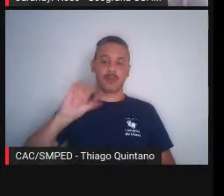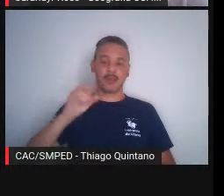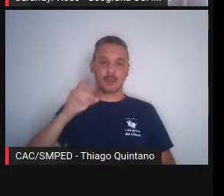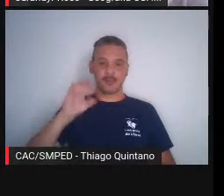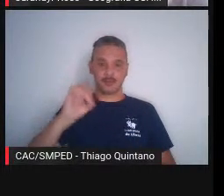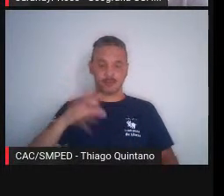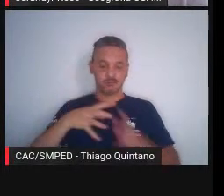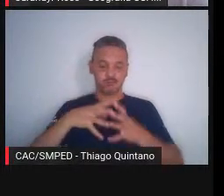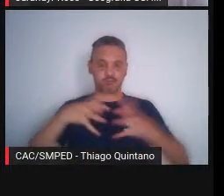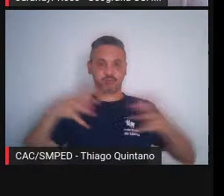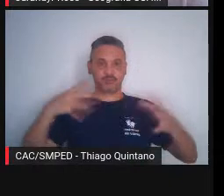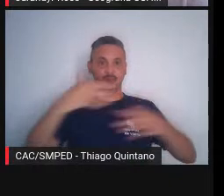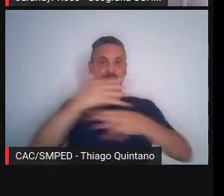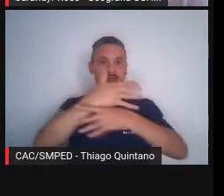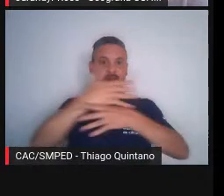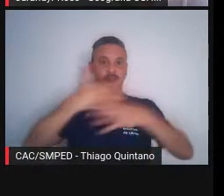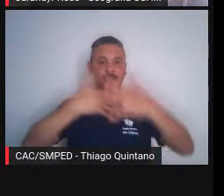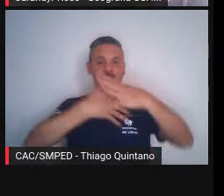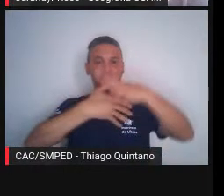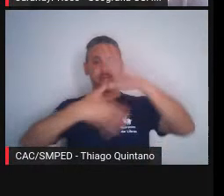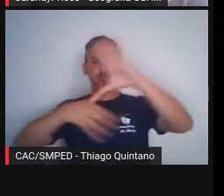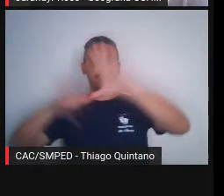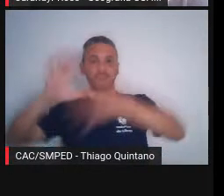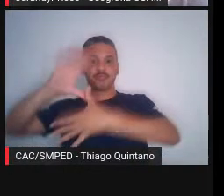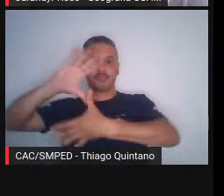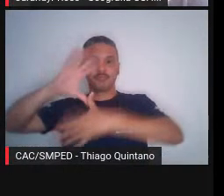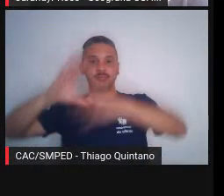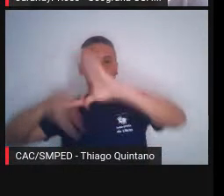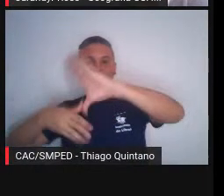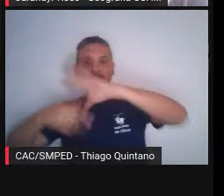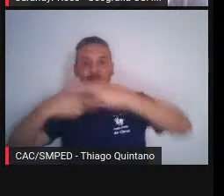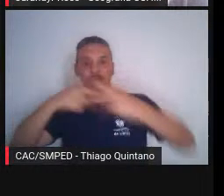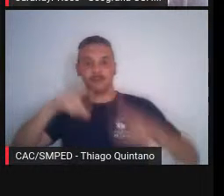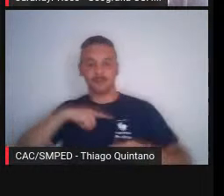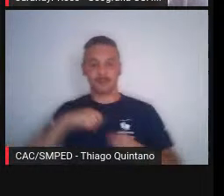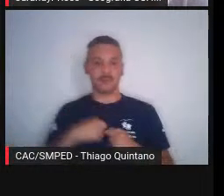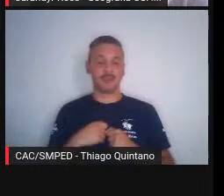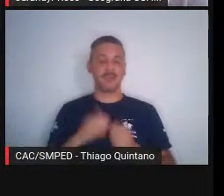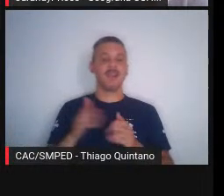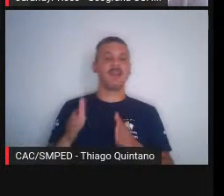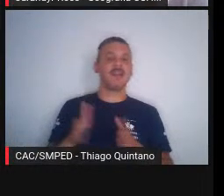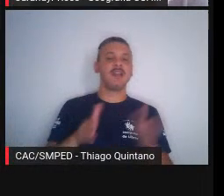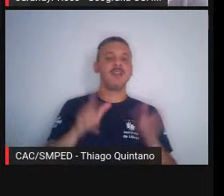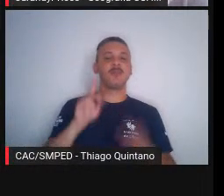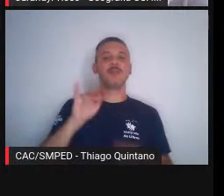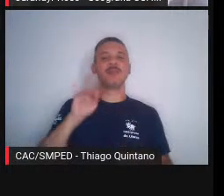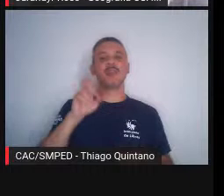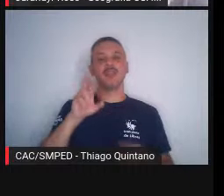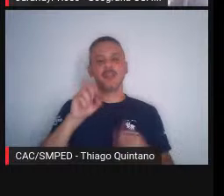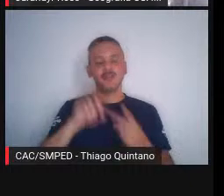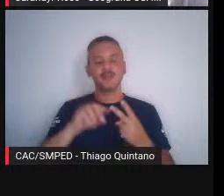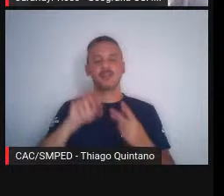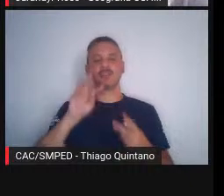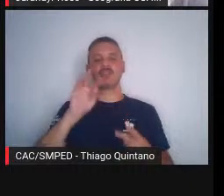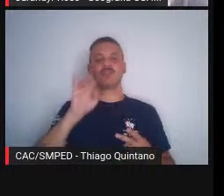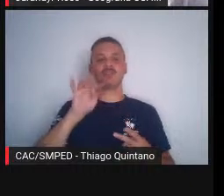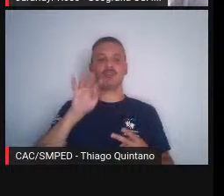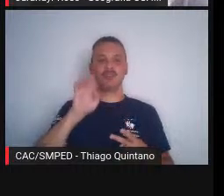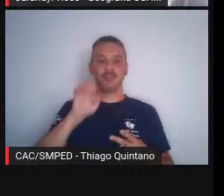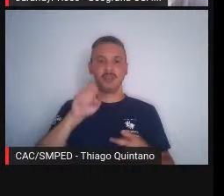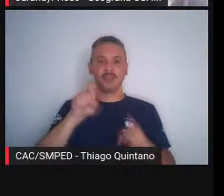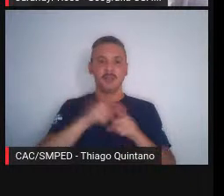o rio Pinheiros, temos a ferrovia que vai para Campinas e Jundiaí, e temos aqui assim, ó,